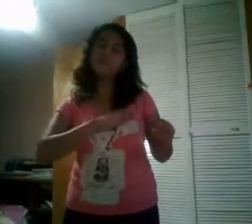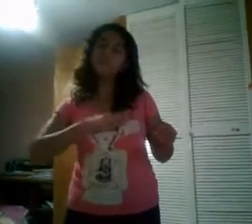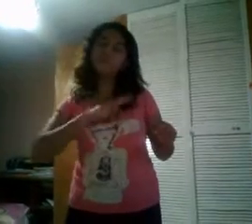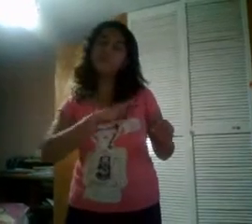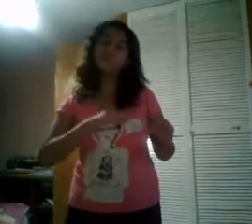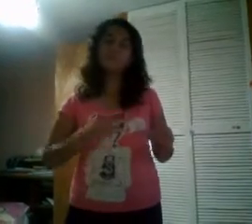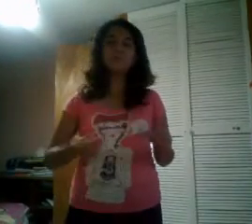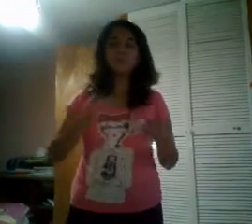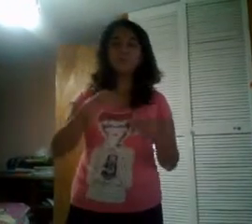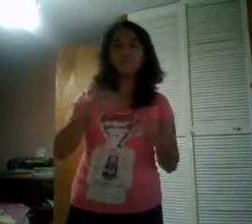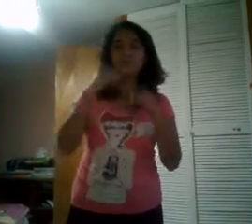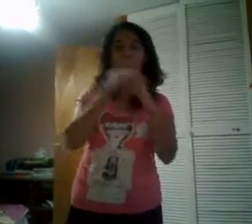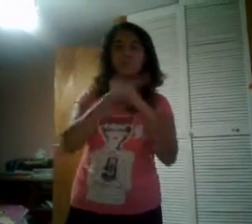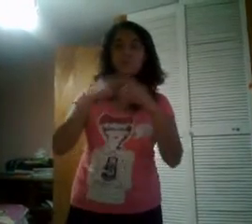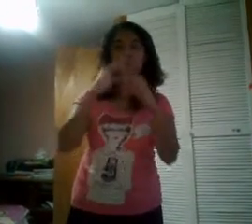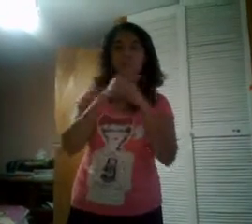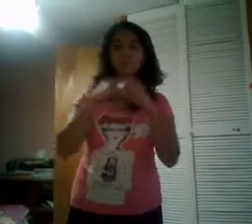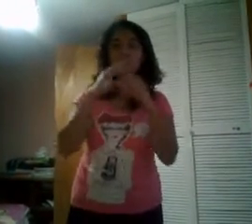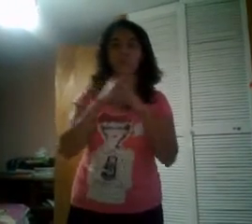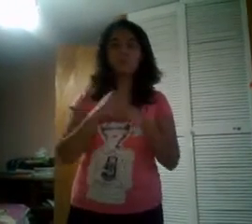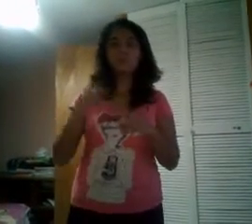canto para no escuchar el radio.